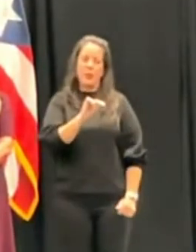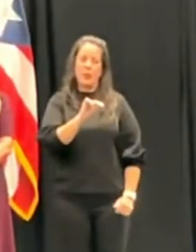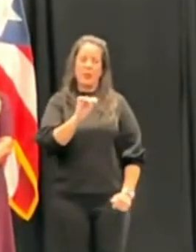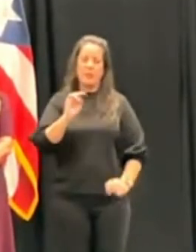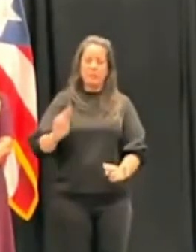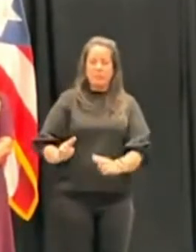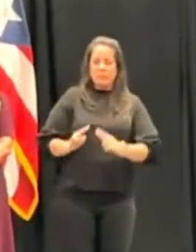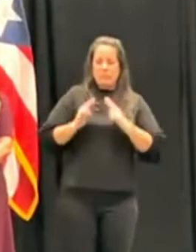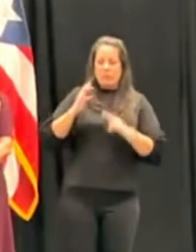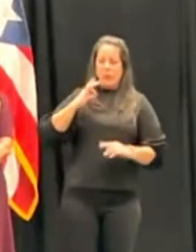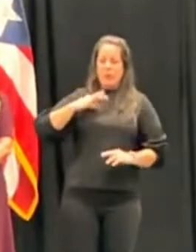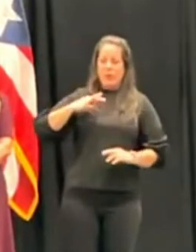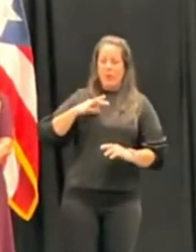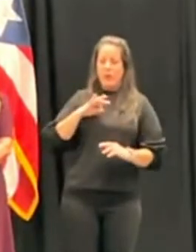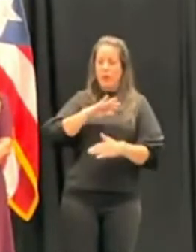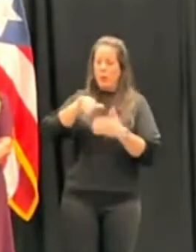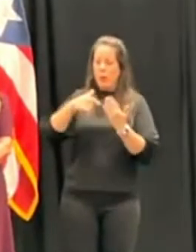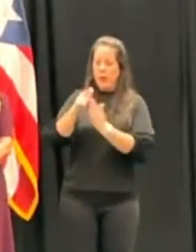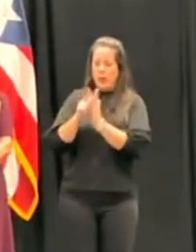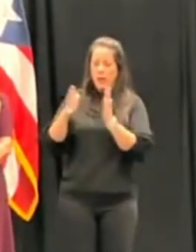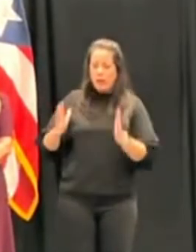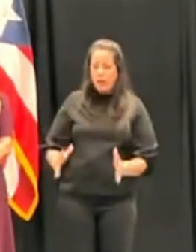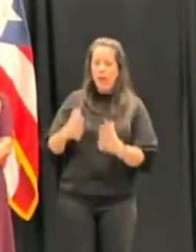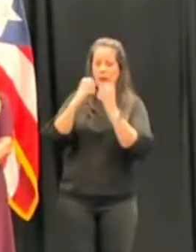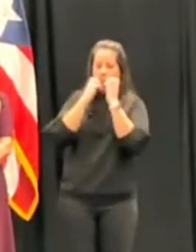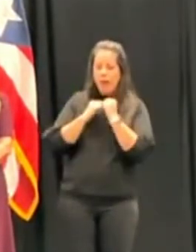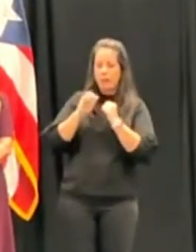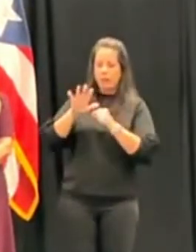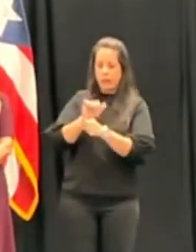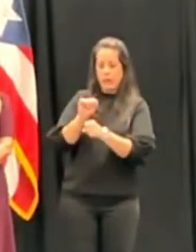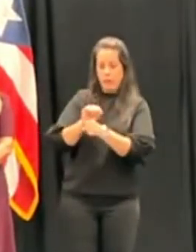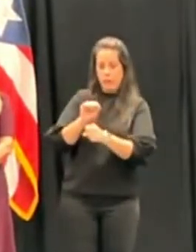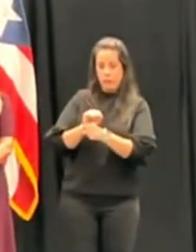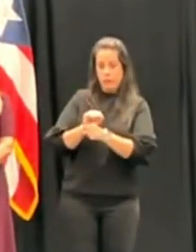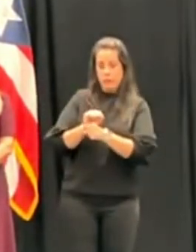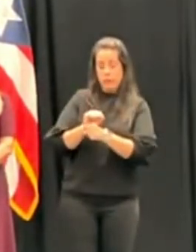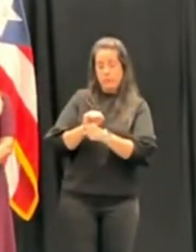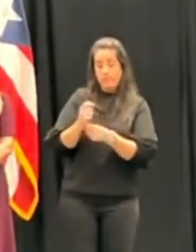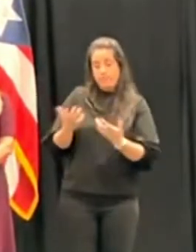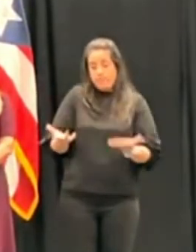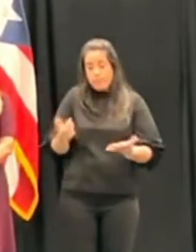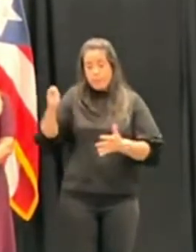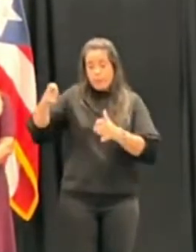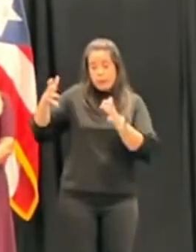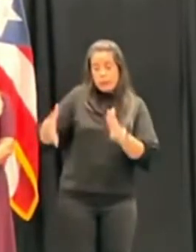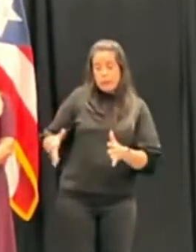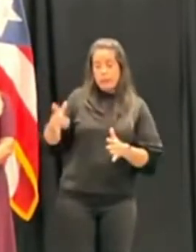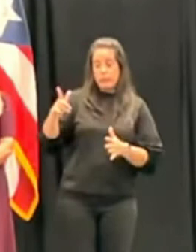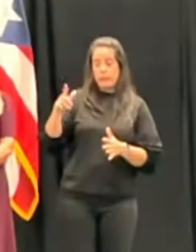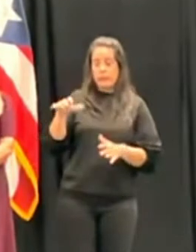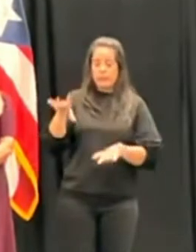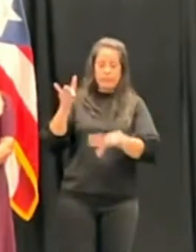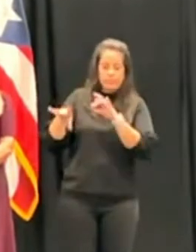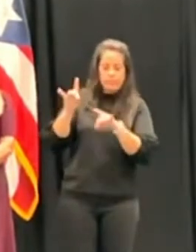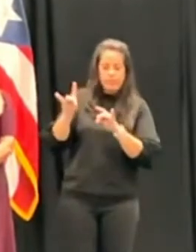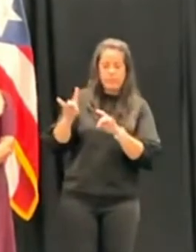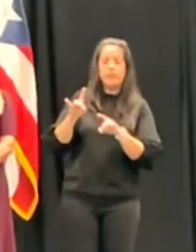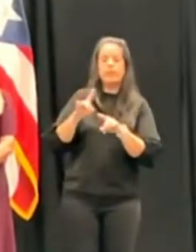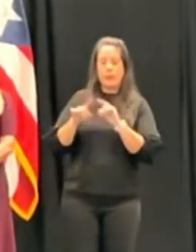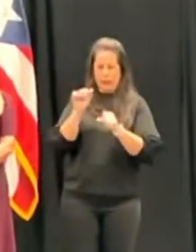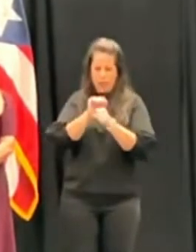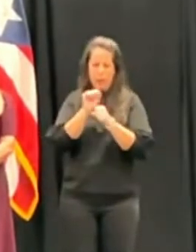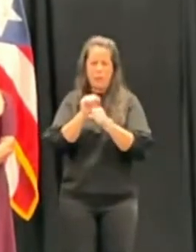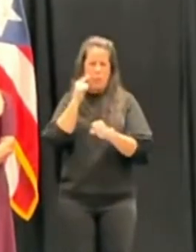un honor y un privilegio para todo abogado que ama su profesión. A pesar de que los jueces no somos electos, trabajamos para el